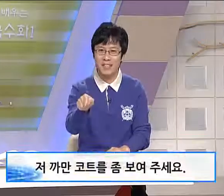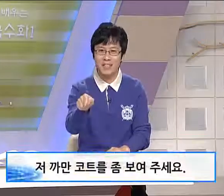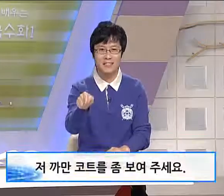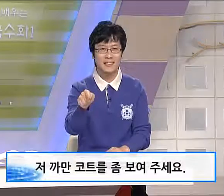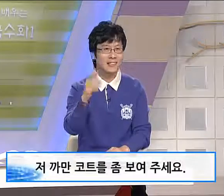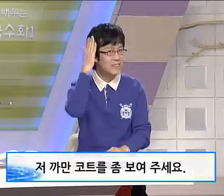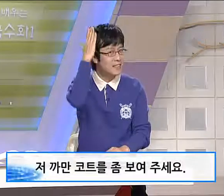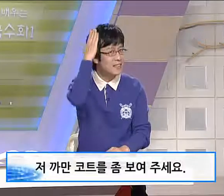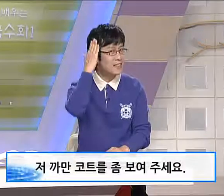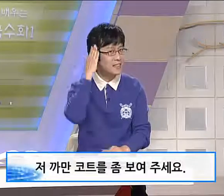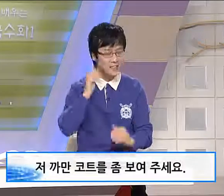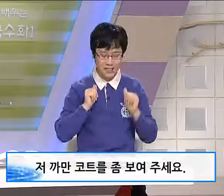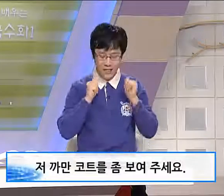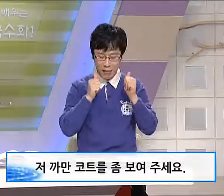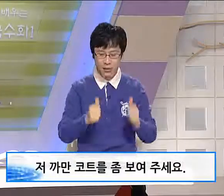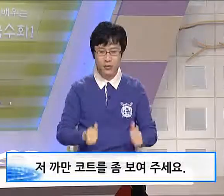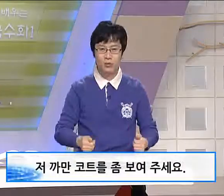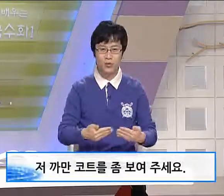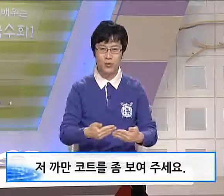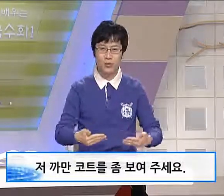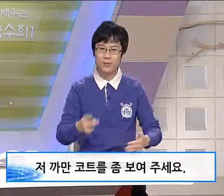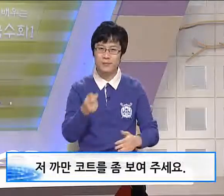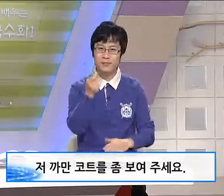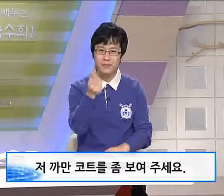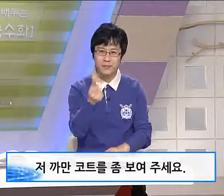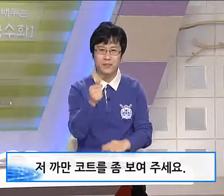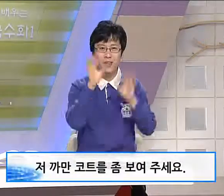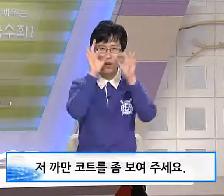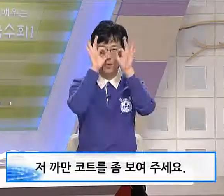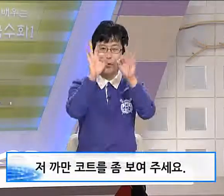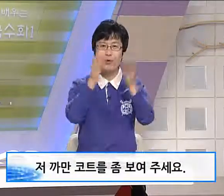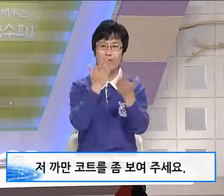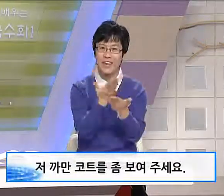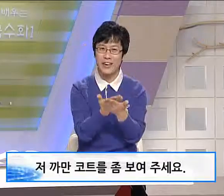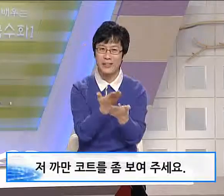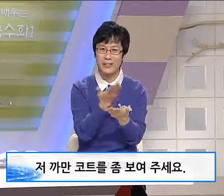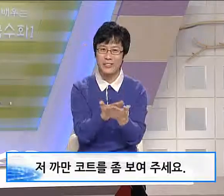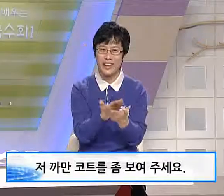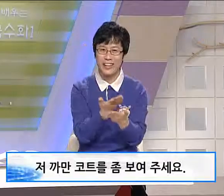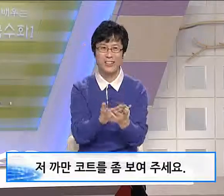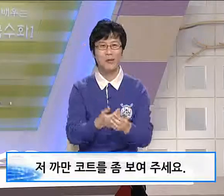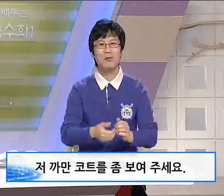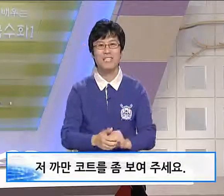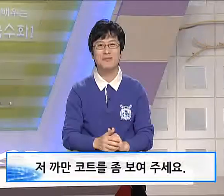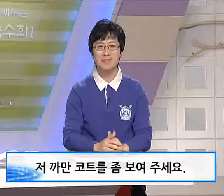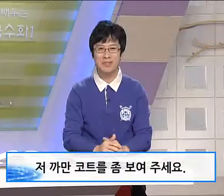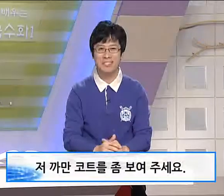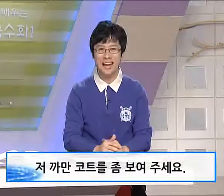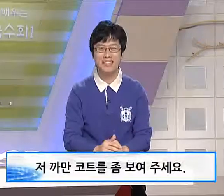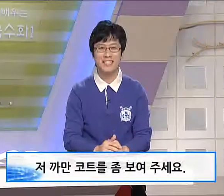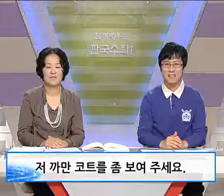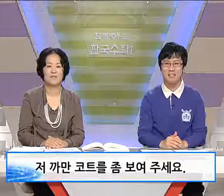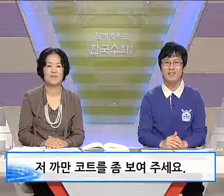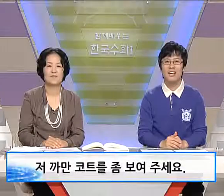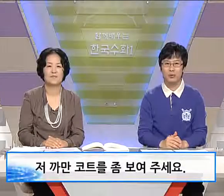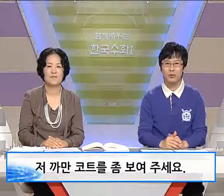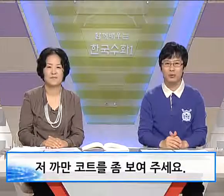까만 코트 좀 보여주세요. 보여주세요. 네. 이렇게 표현하시면 됩니다. 다시 한번 해보도록